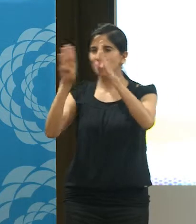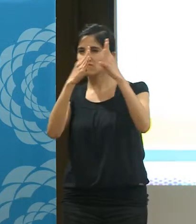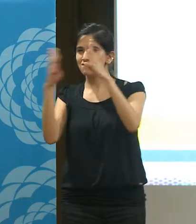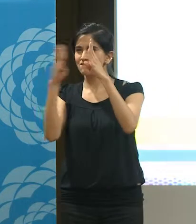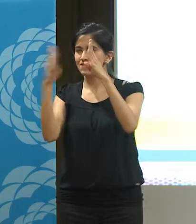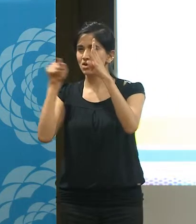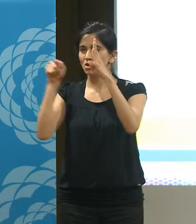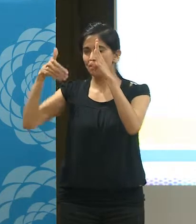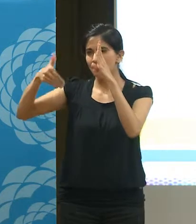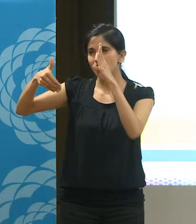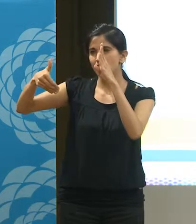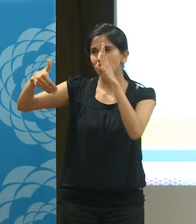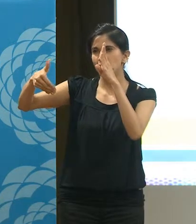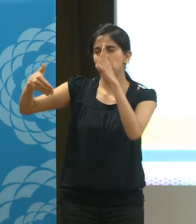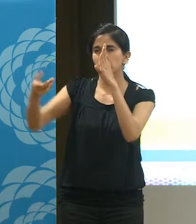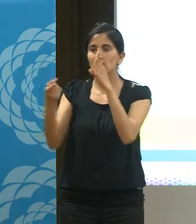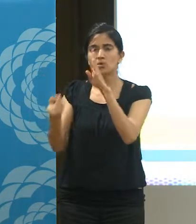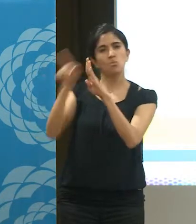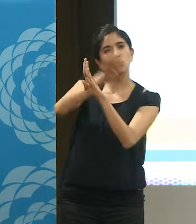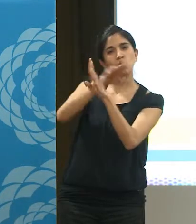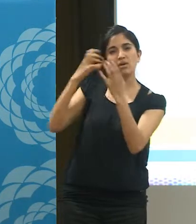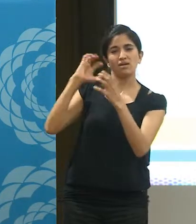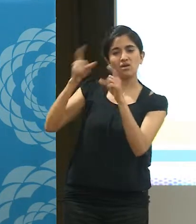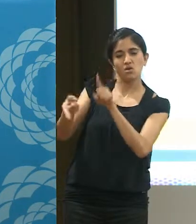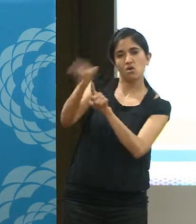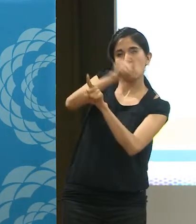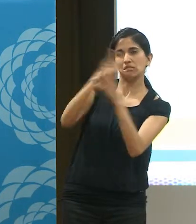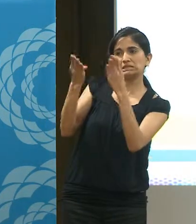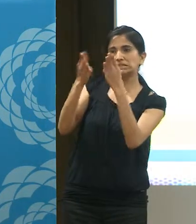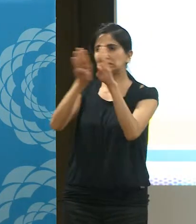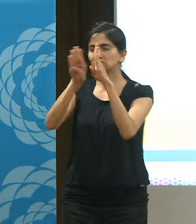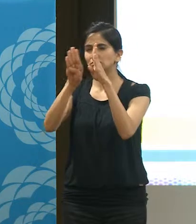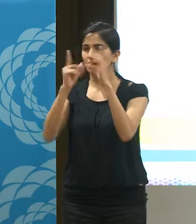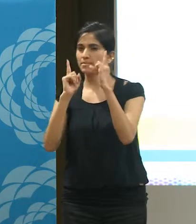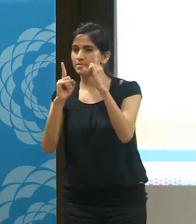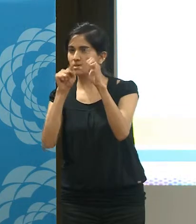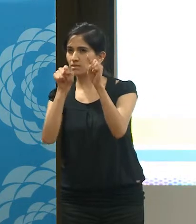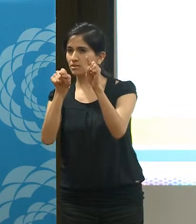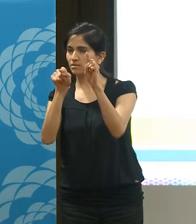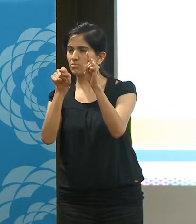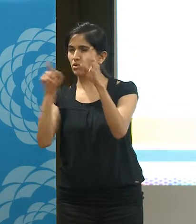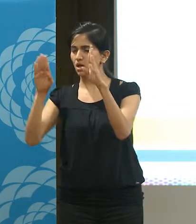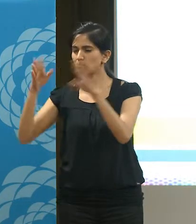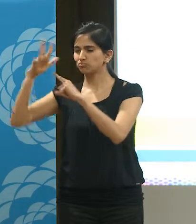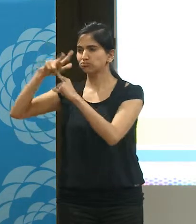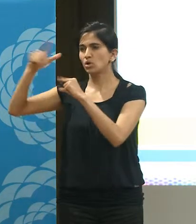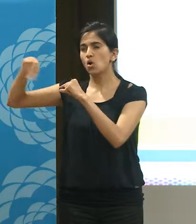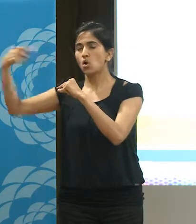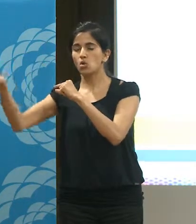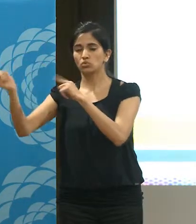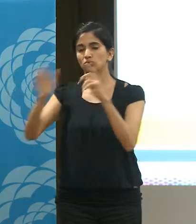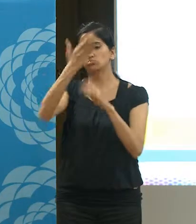hicimos una transmisión, a la semana apareció la radio Tecnoteca de acá de la Municipalidad de Villa María en la misma frecuencia. Hoy tenemos otro transmisor que fue un transmisor